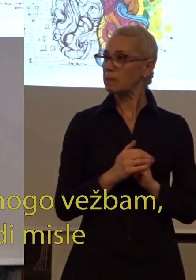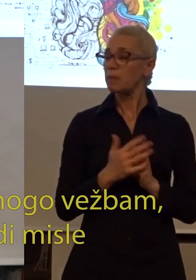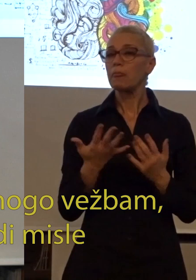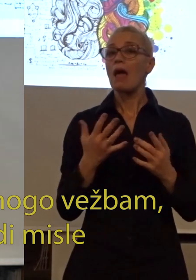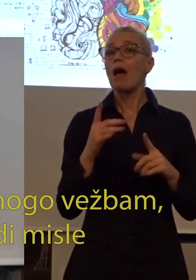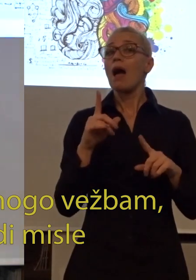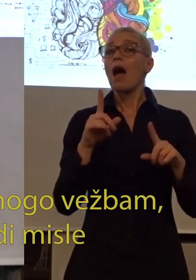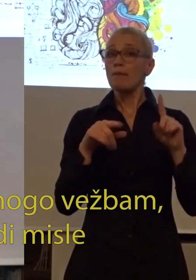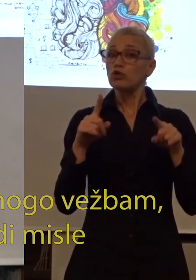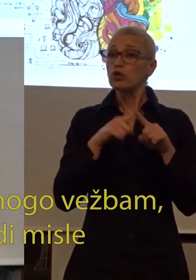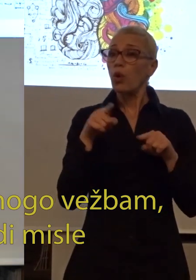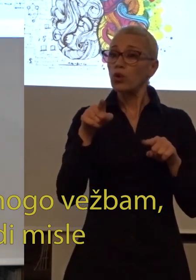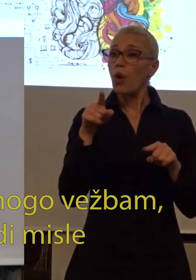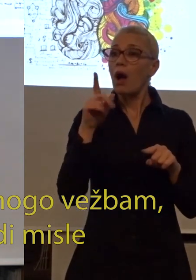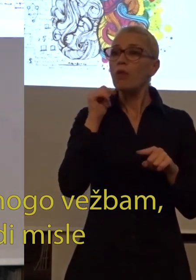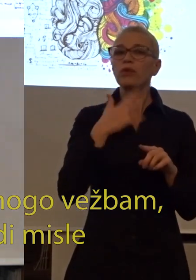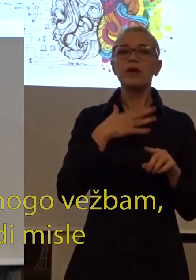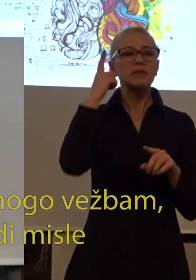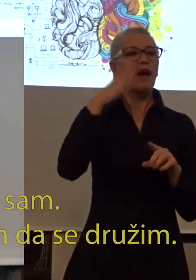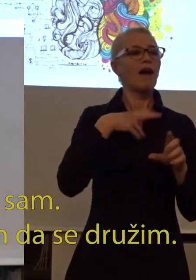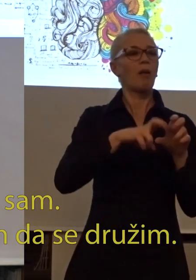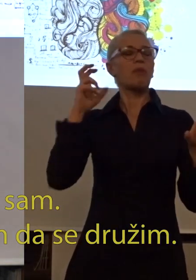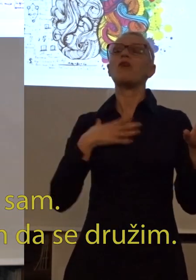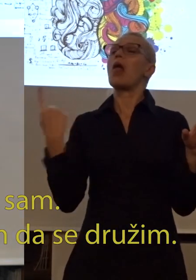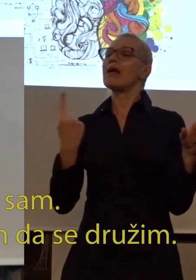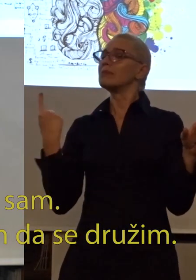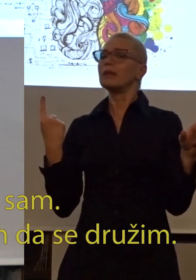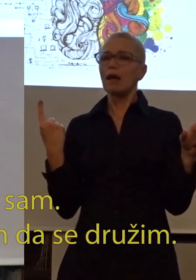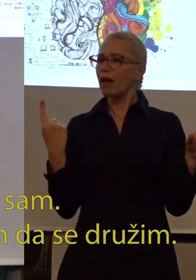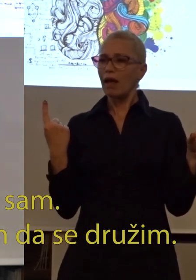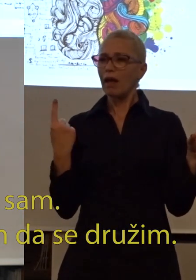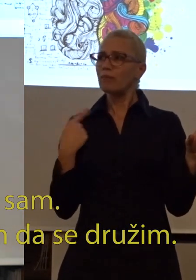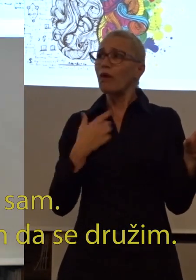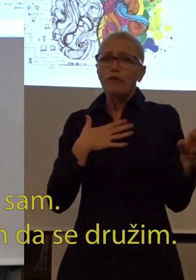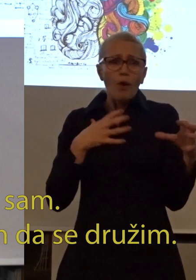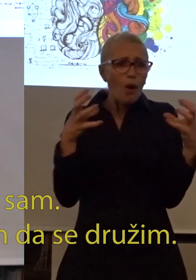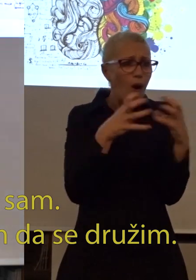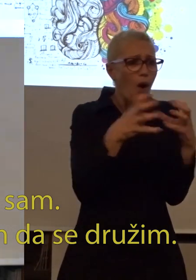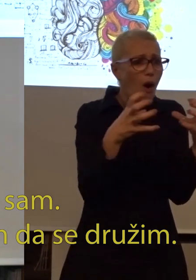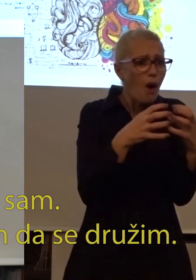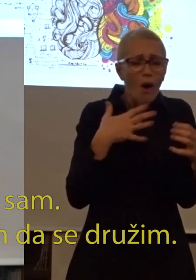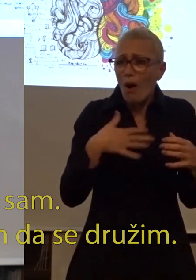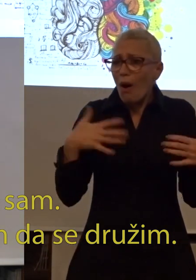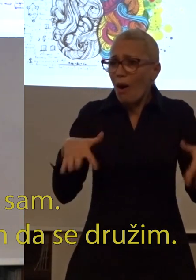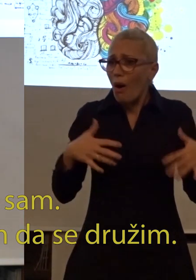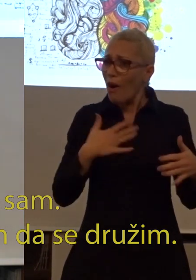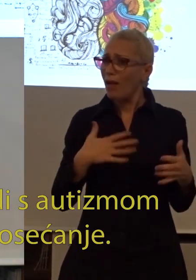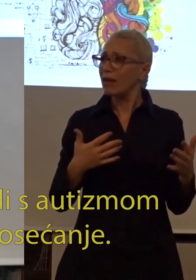a možda zbog toga ljudi misle da volim da budem sam, ali to nije tačno. Ja mnogo volim da se družim.